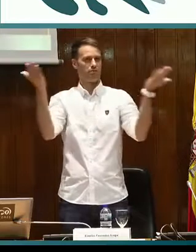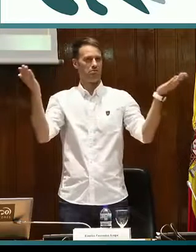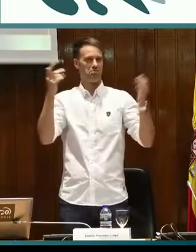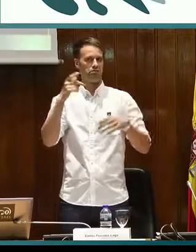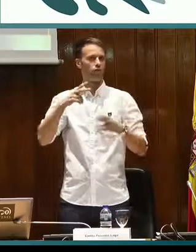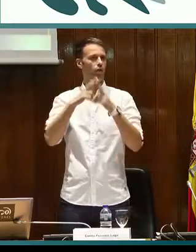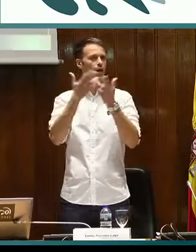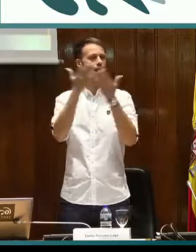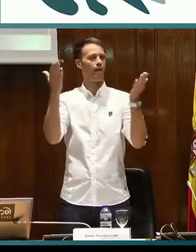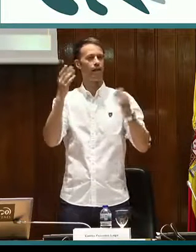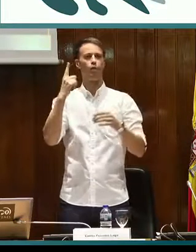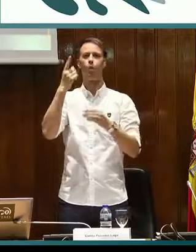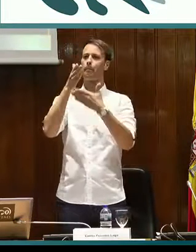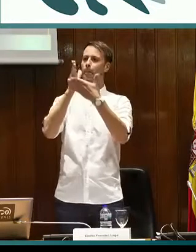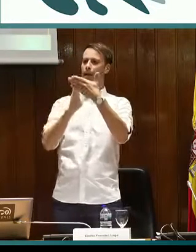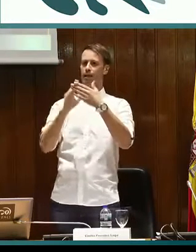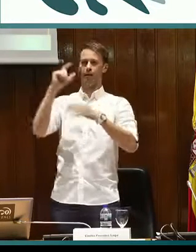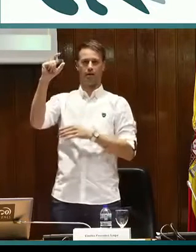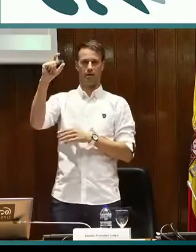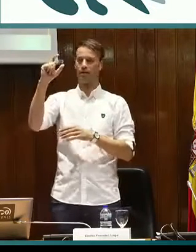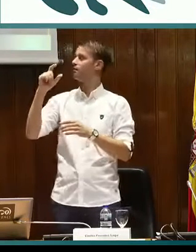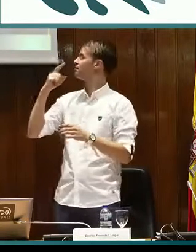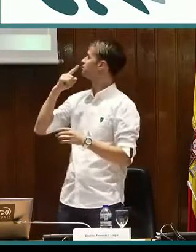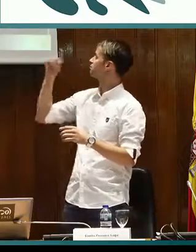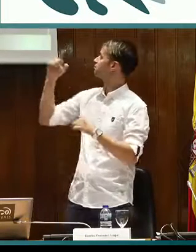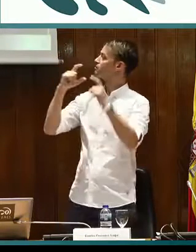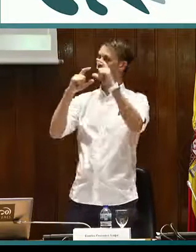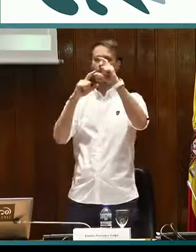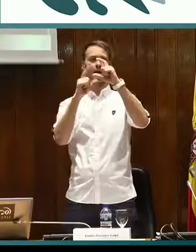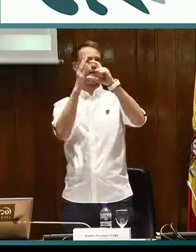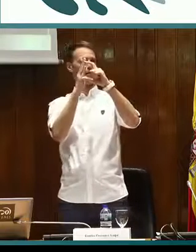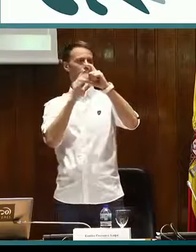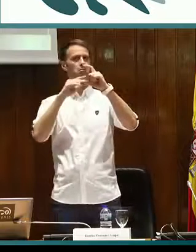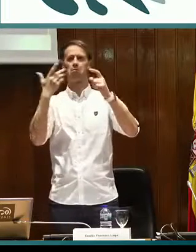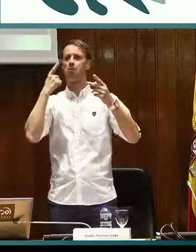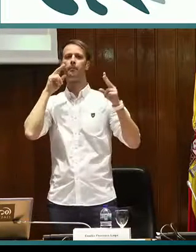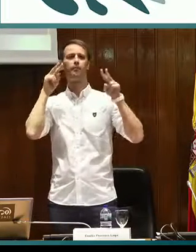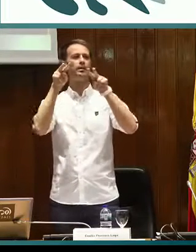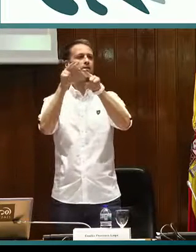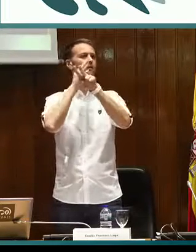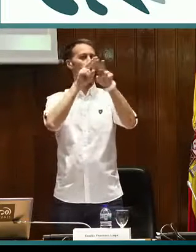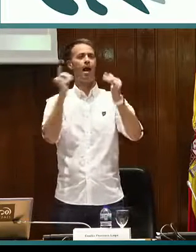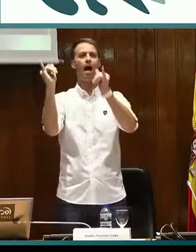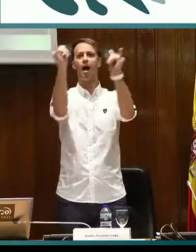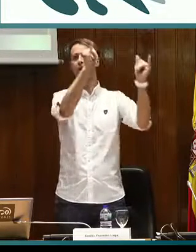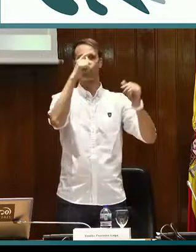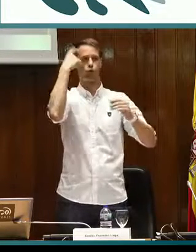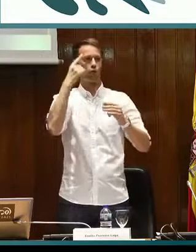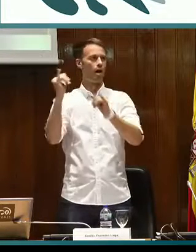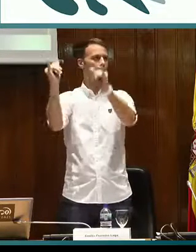Pero el acceso y la participación en la sociedad y en vida cultural es una parte realmente,